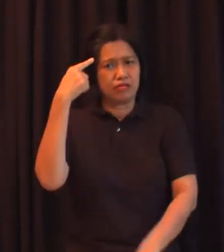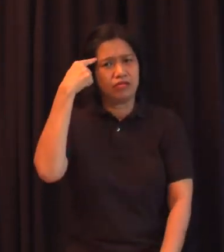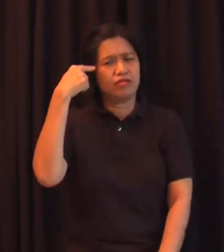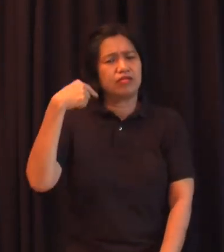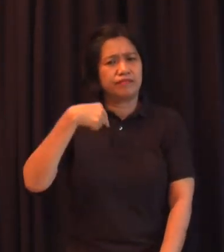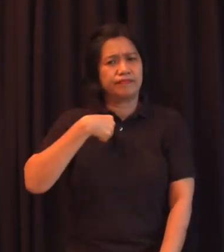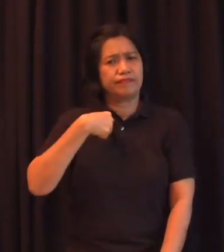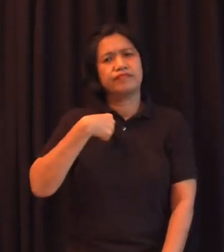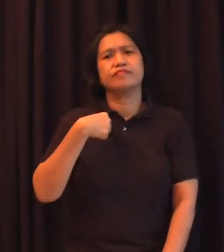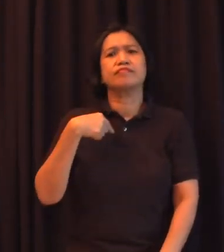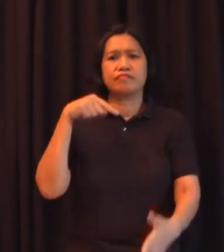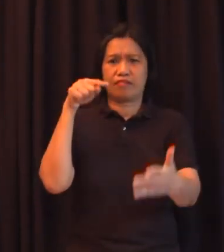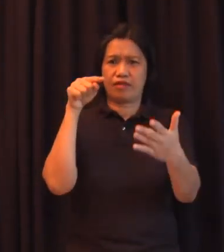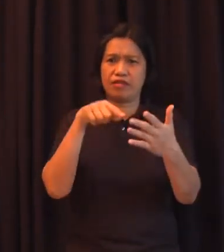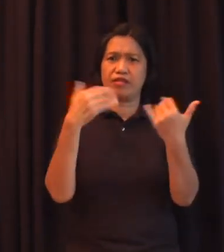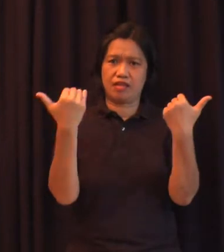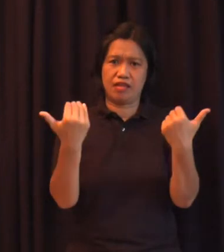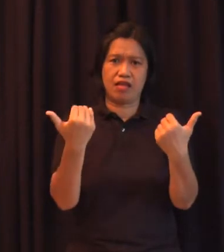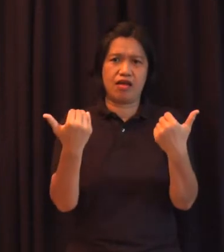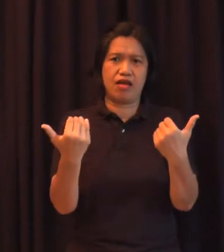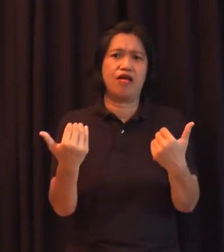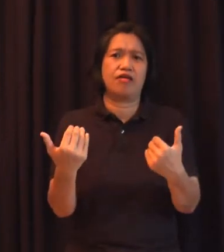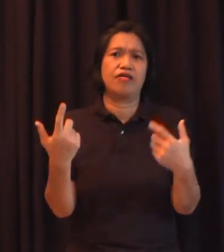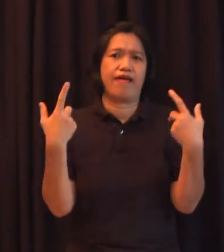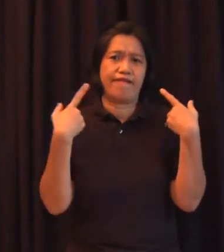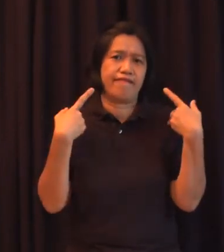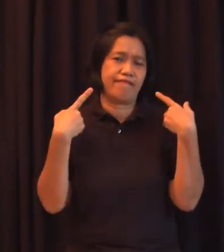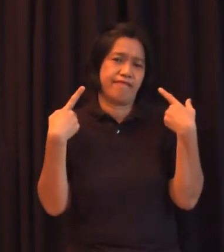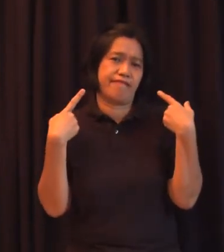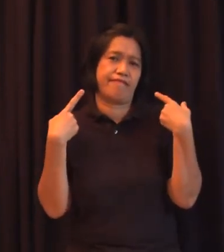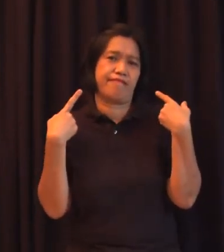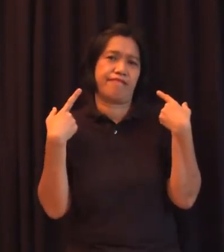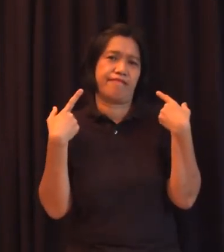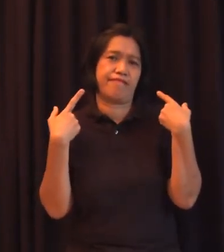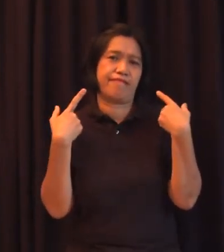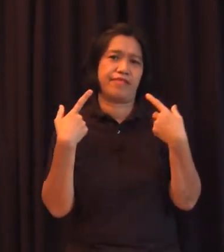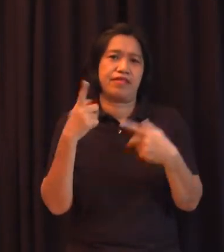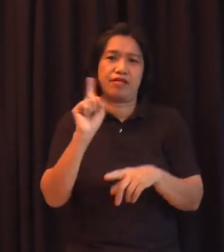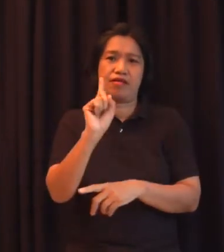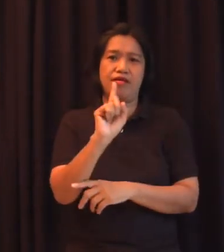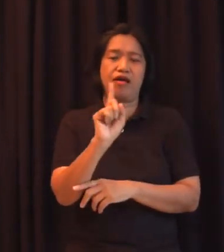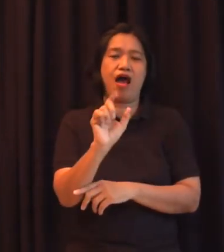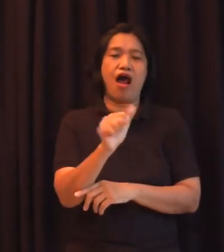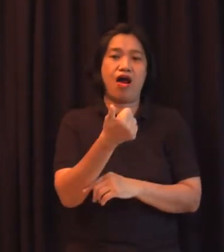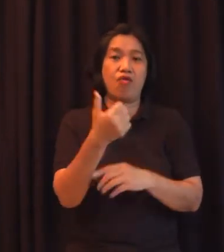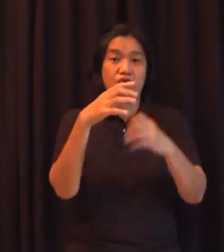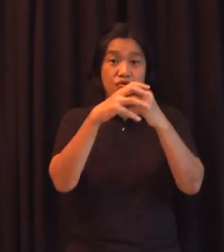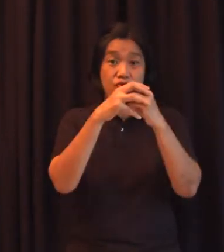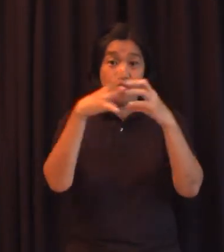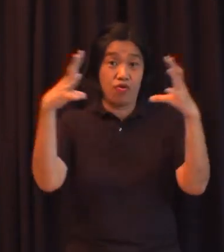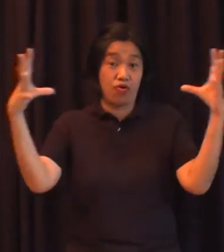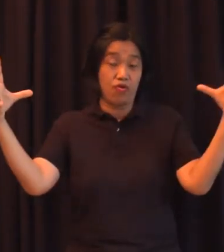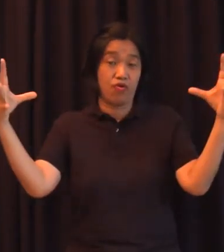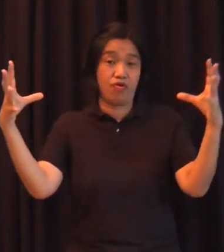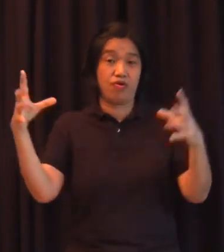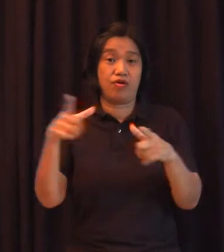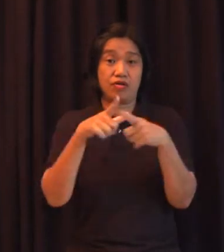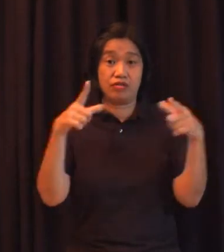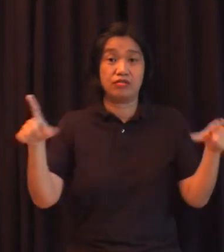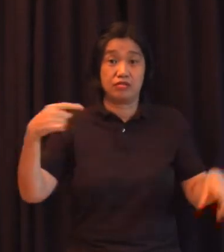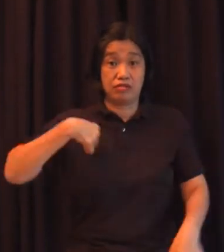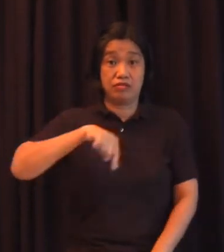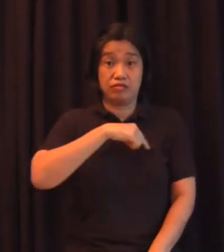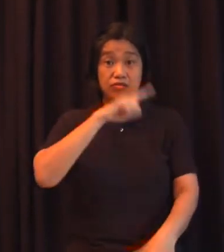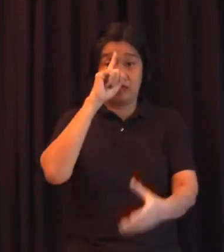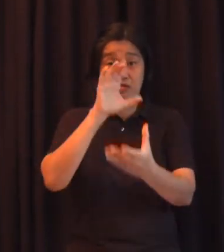ng pambansa wika natin, intellectualization ito. na yan, naniniwala nga kami na lahat naman ng wika ay may